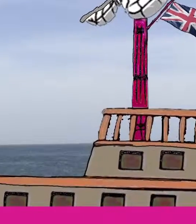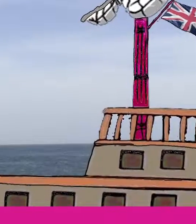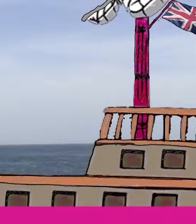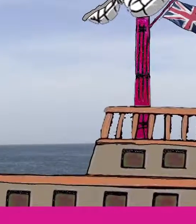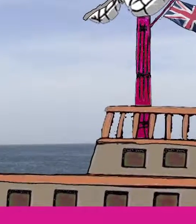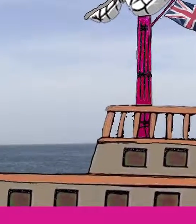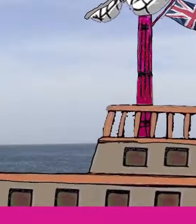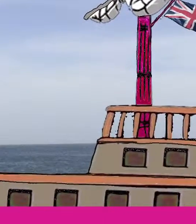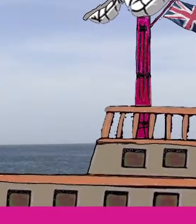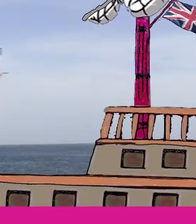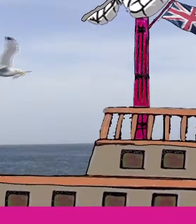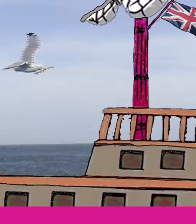Sie längst nicht im Verbrecht.